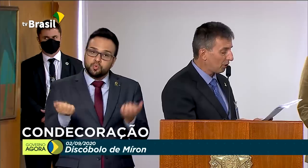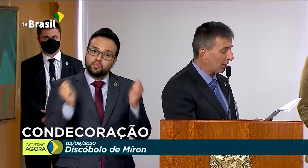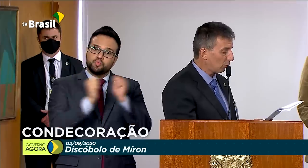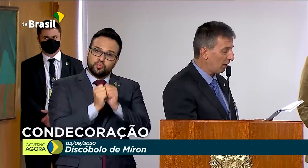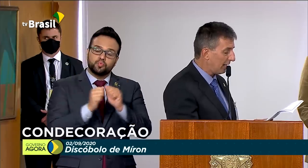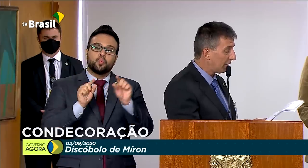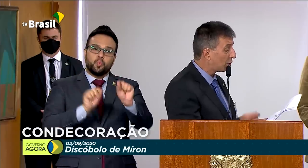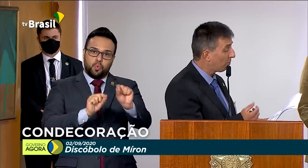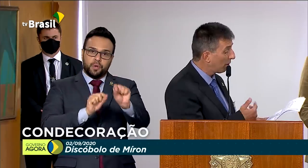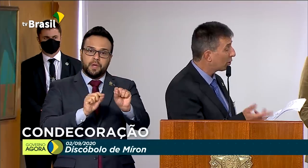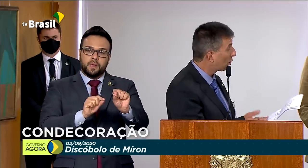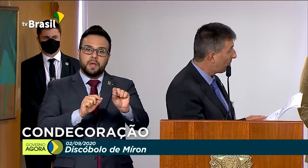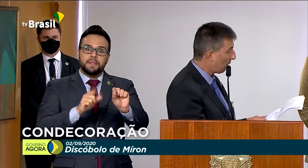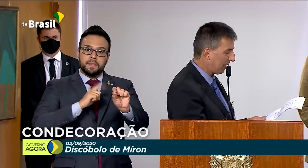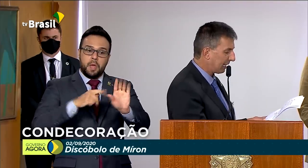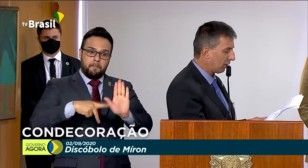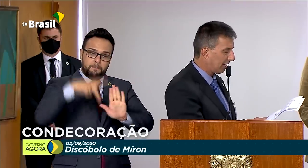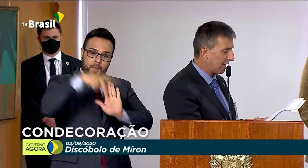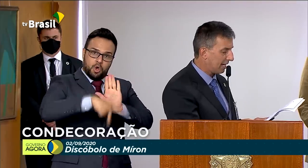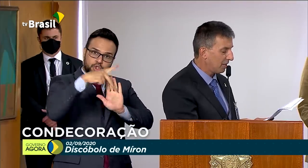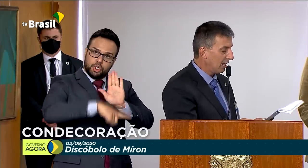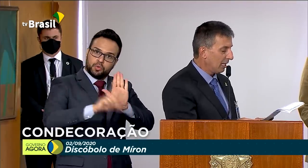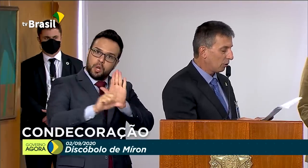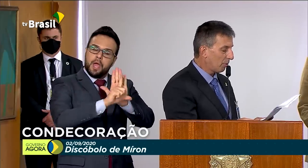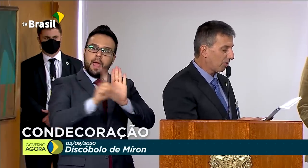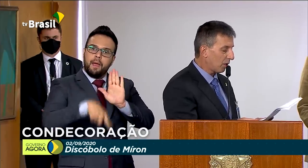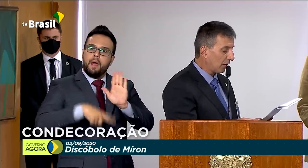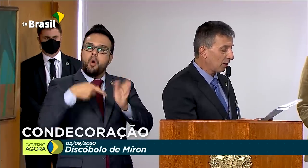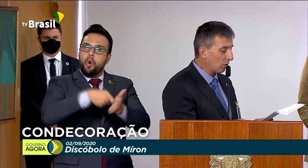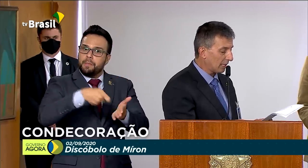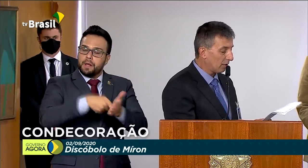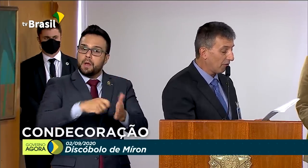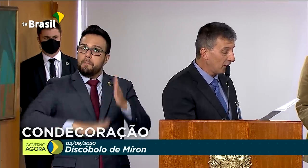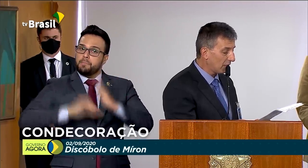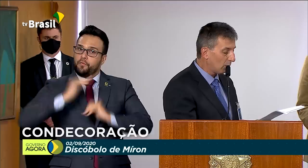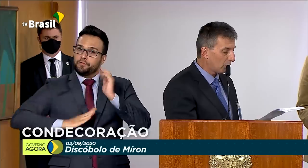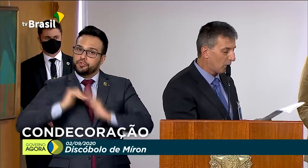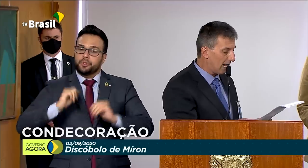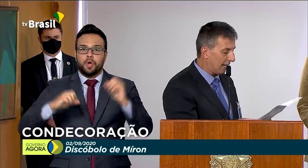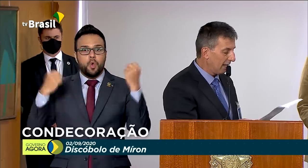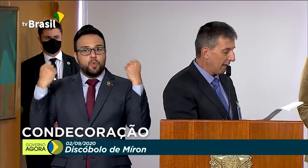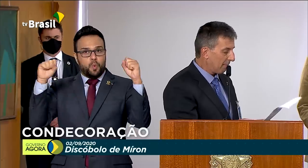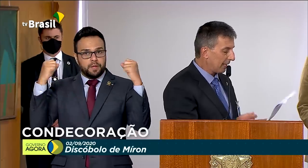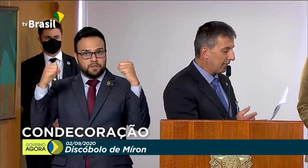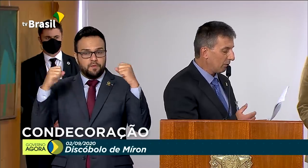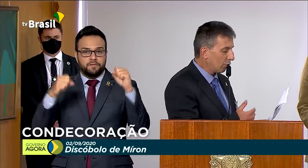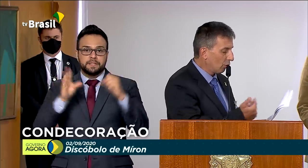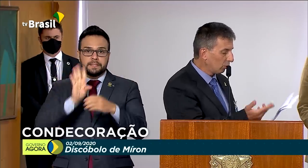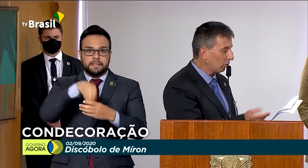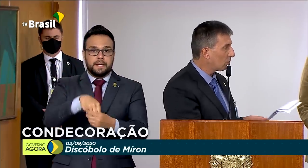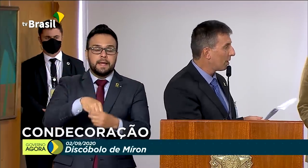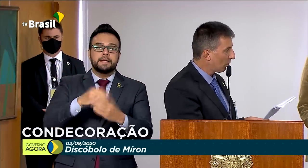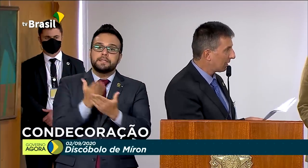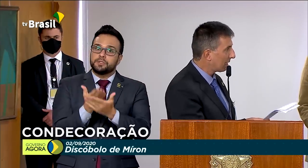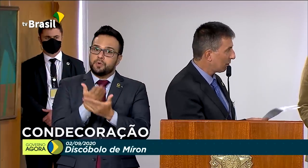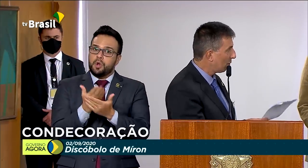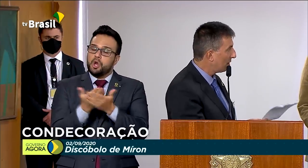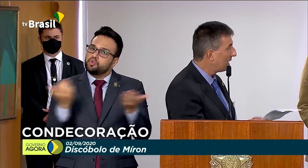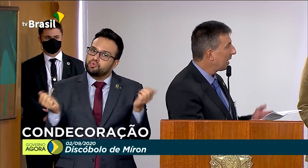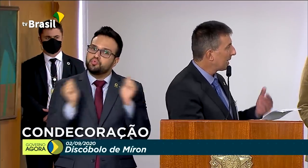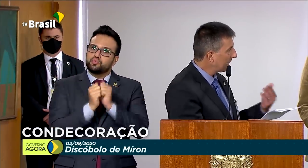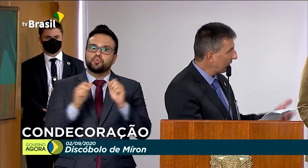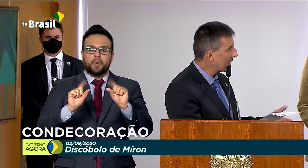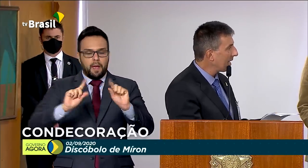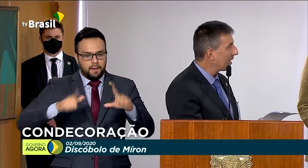ao projeto-lei que dispõe sobre a obrigatoriedade do profissional de educação física no âmbito escolar, para que, junto com as nossas